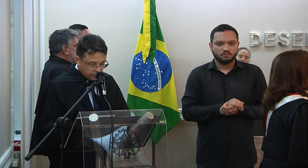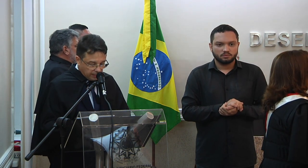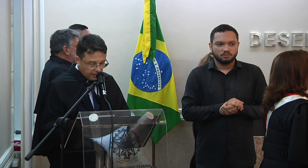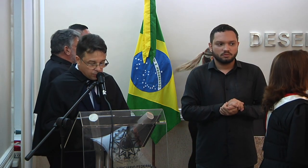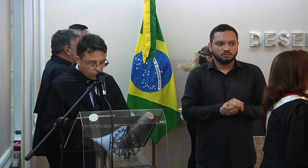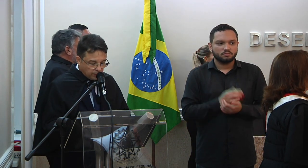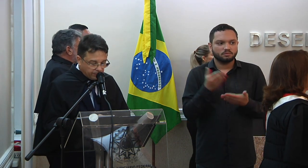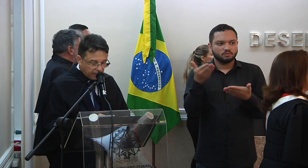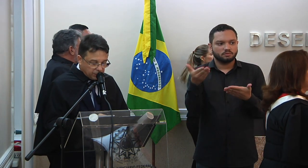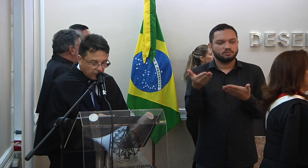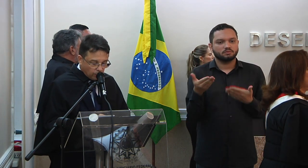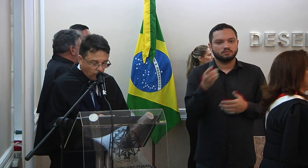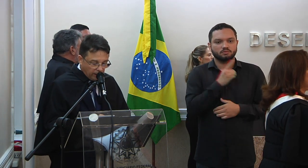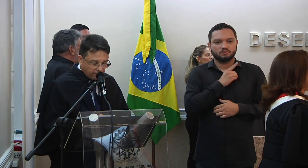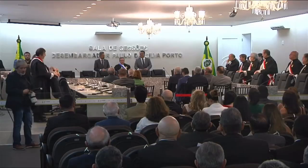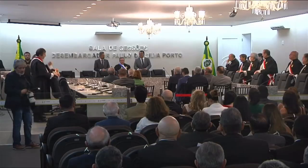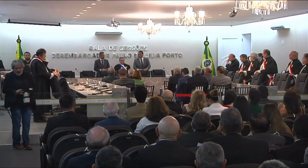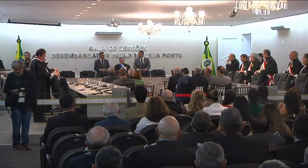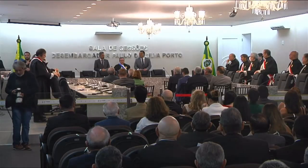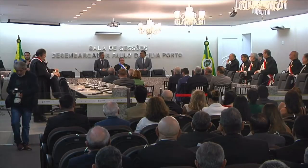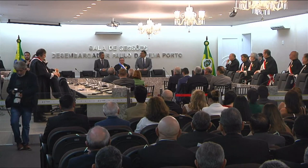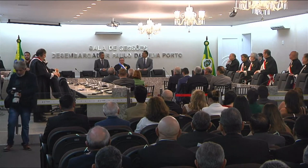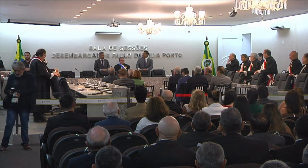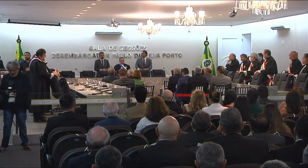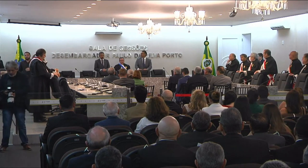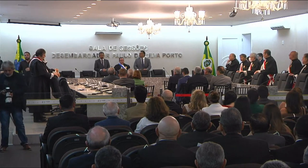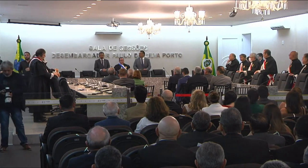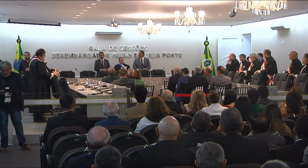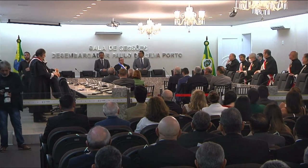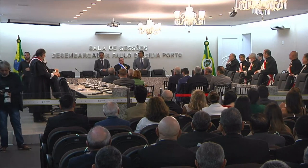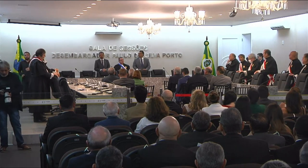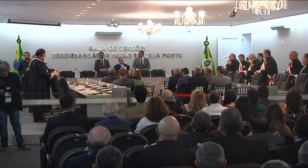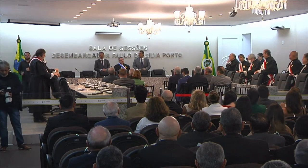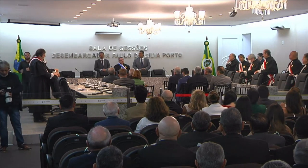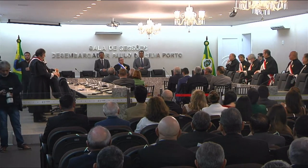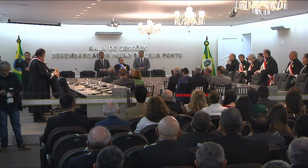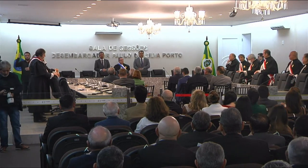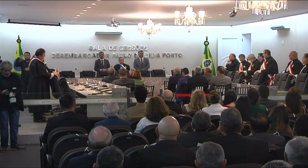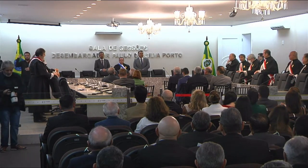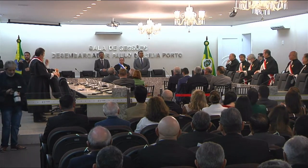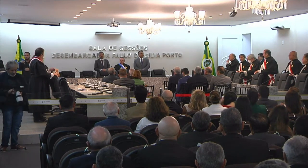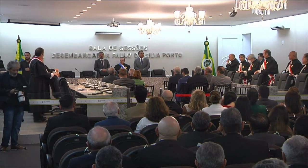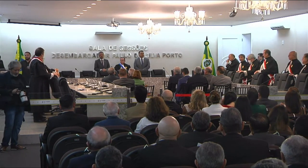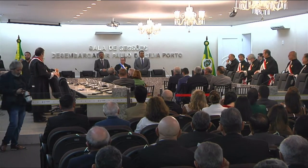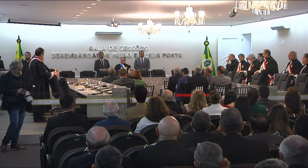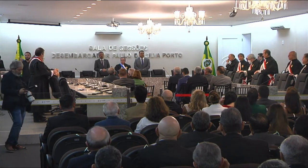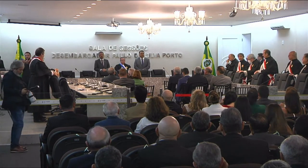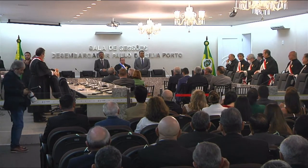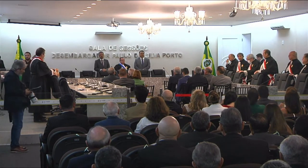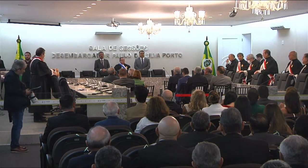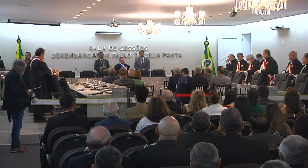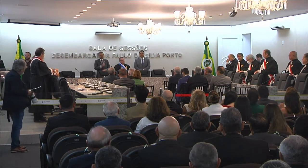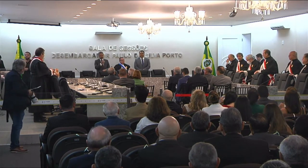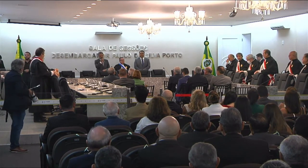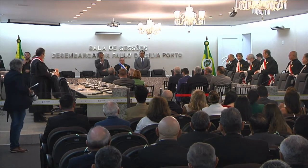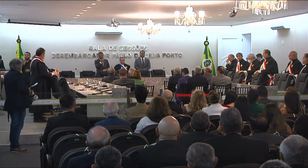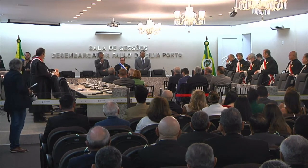Convidamos, sua excelência, o senhor deputado estadual Evandro Sá Barreto Leitão, presidente da Assembleia Legislativa do Estado do Ceará.